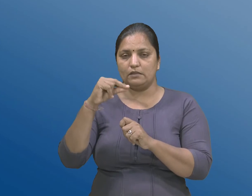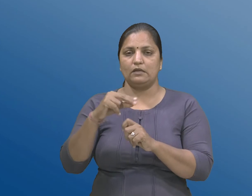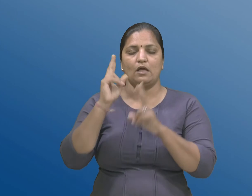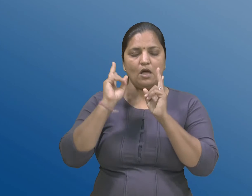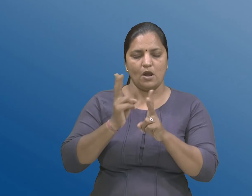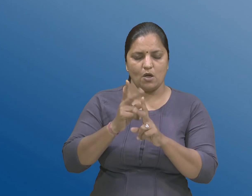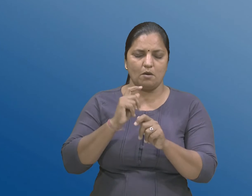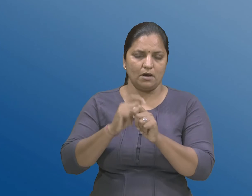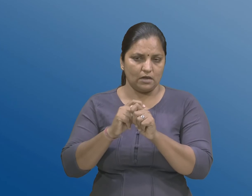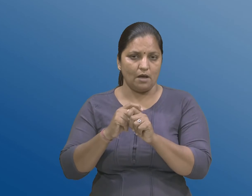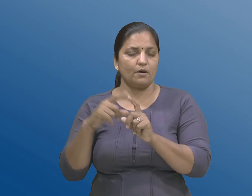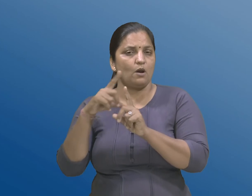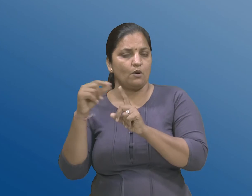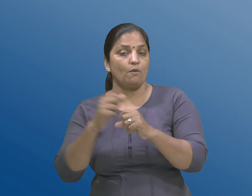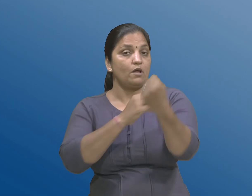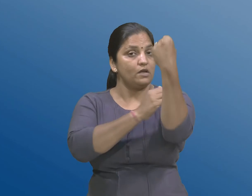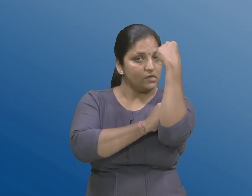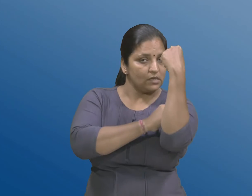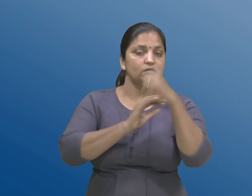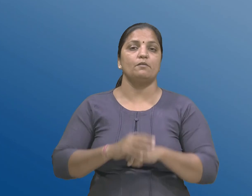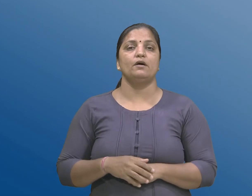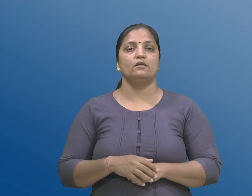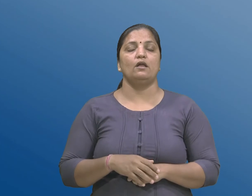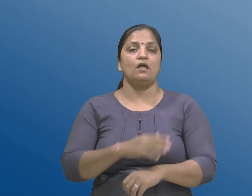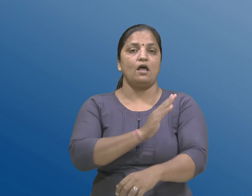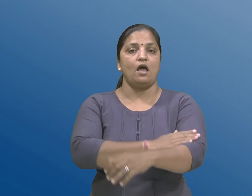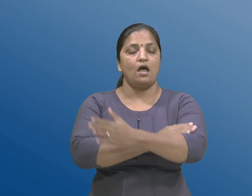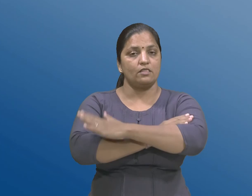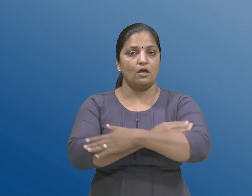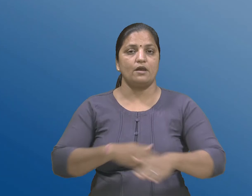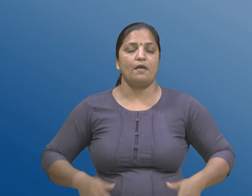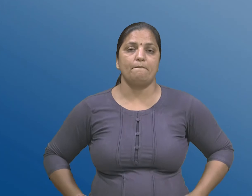माटे, तेमने सक्षम बनावा, हाथ अने पगनू, परियाप्त हलन चलन,